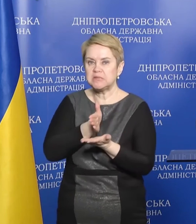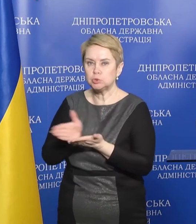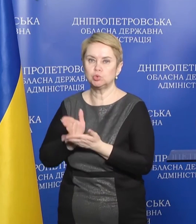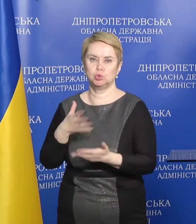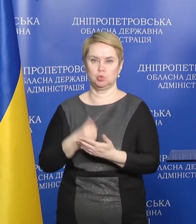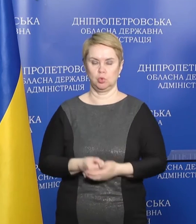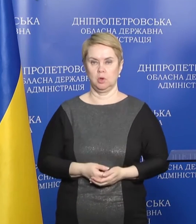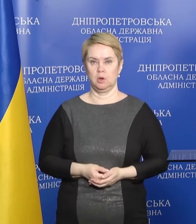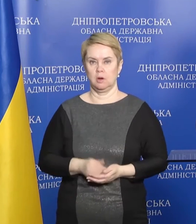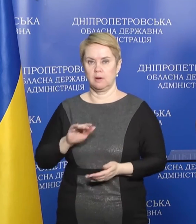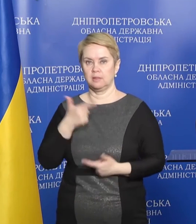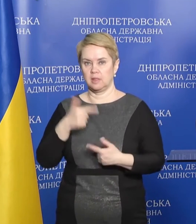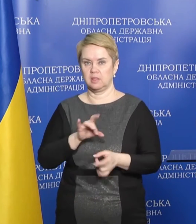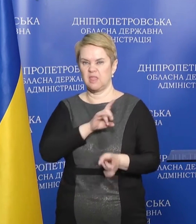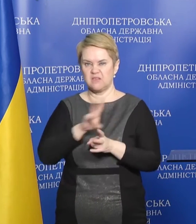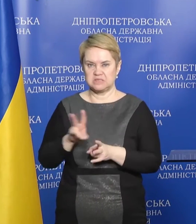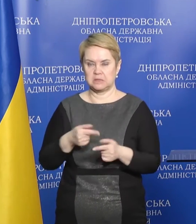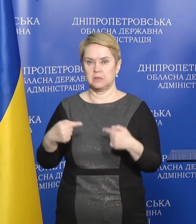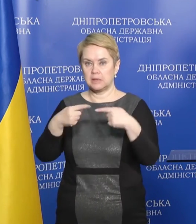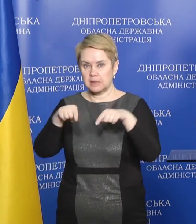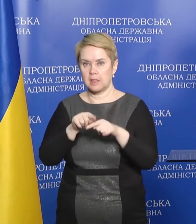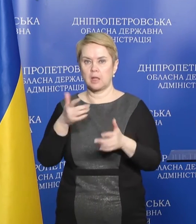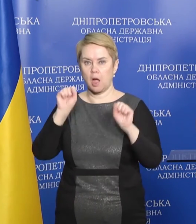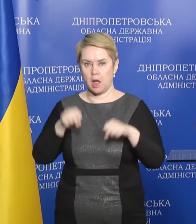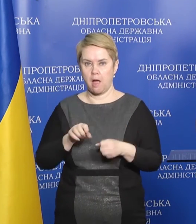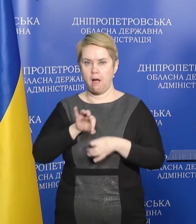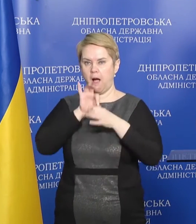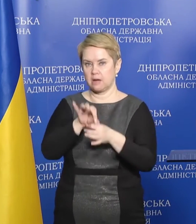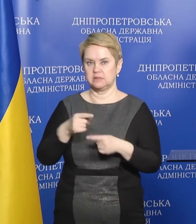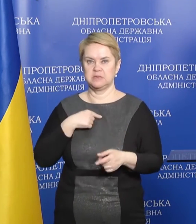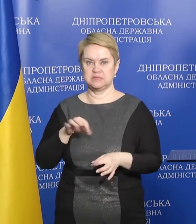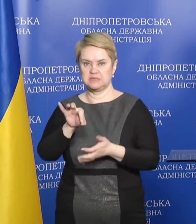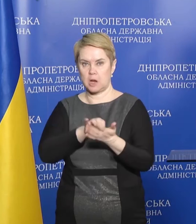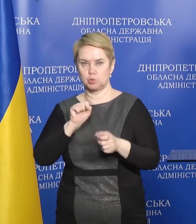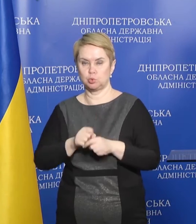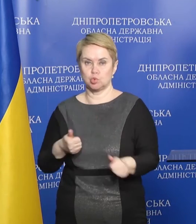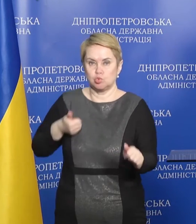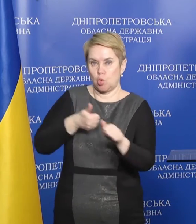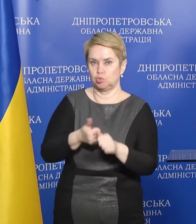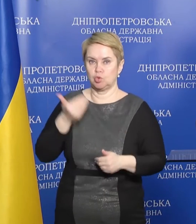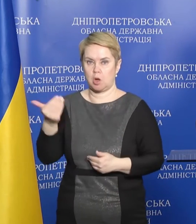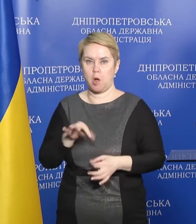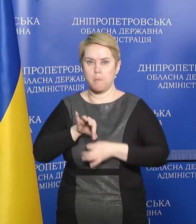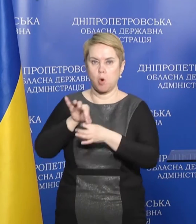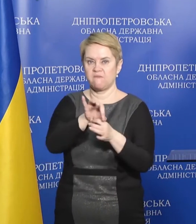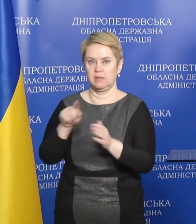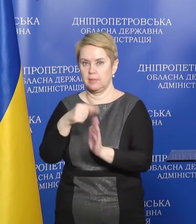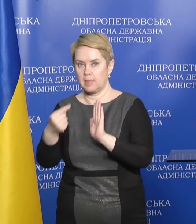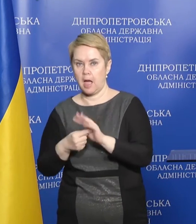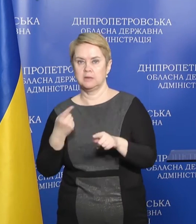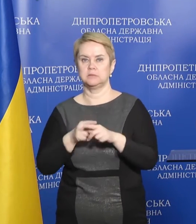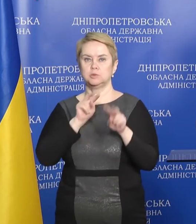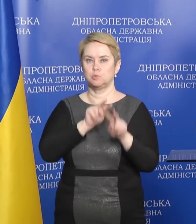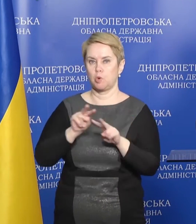В випадку диверсійних, контрдиверсійних якихось акцій ми зразу можемо долучити його як провідника. Це